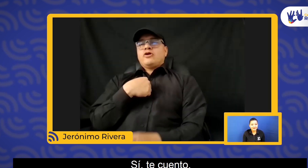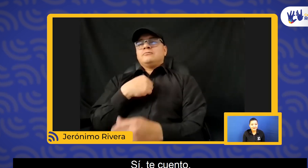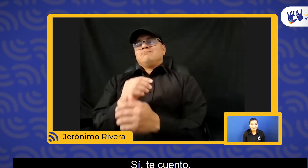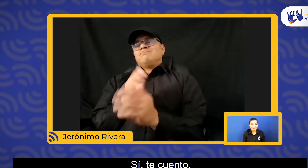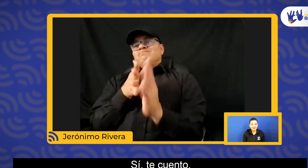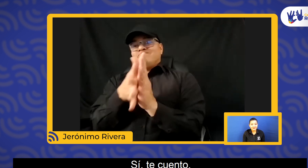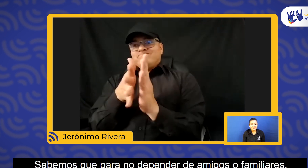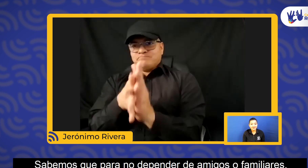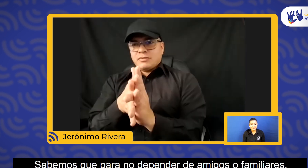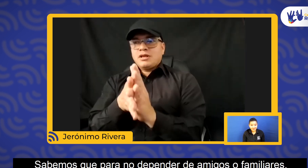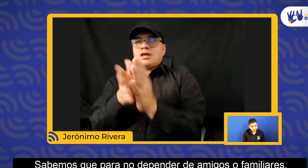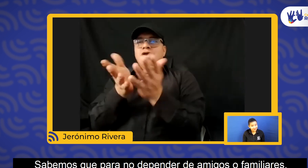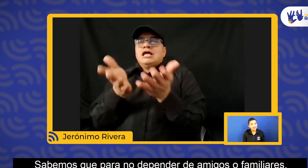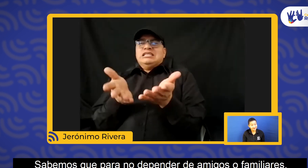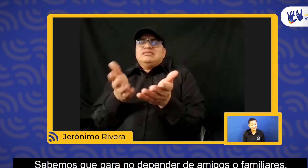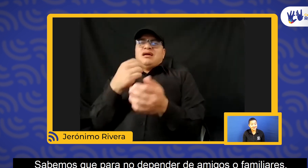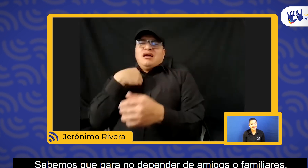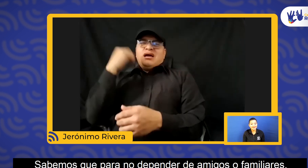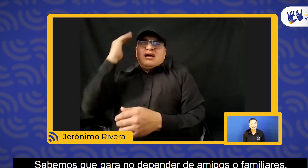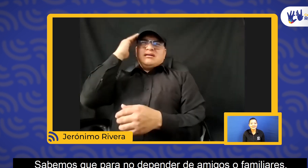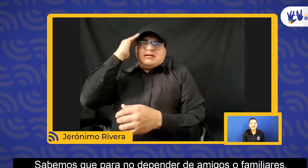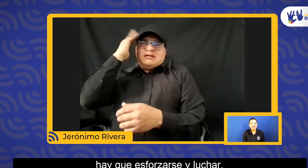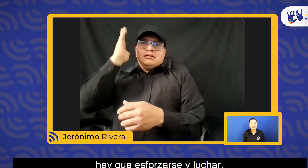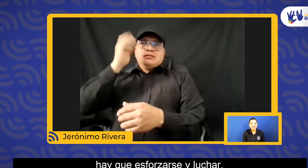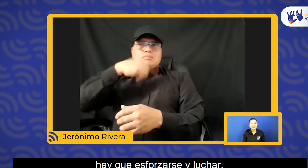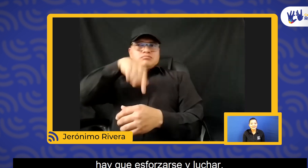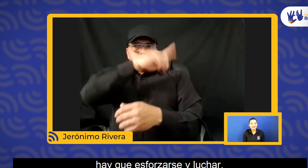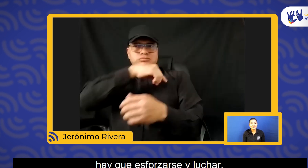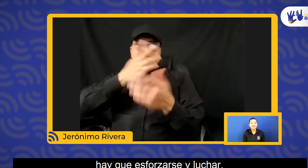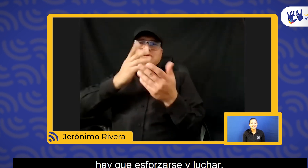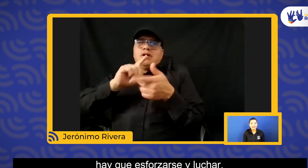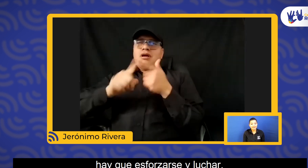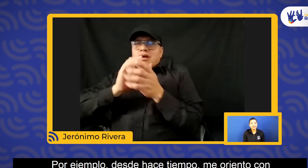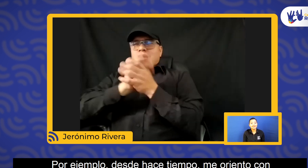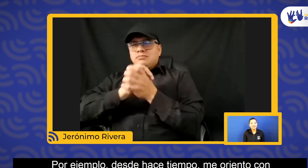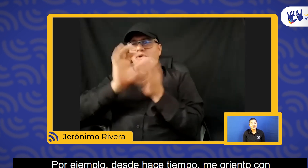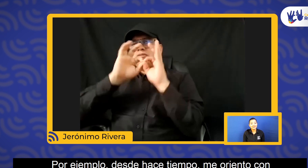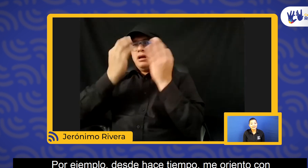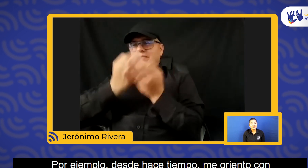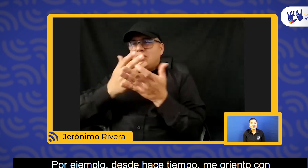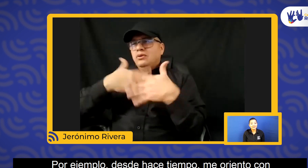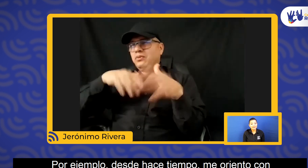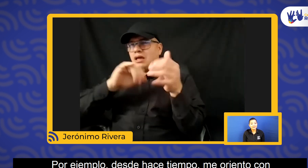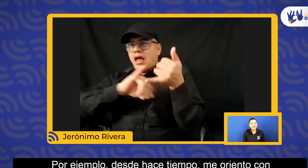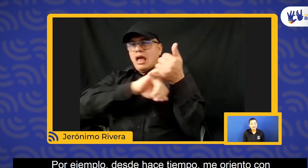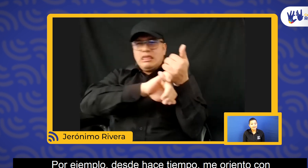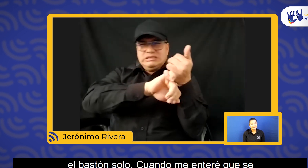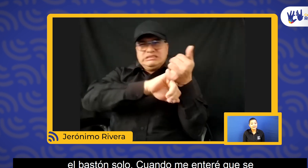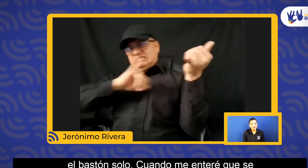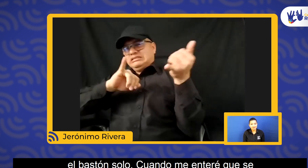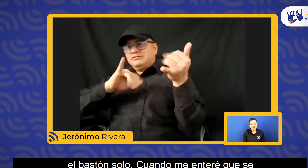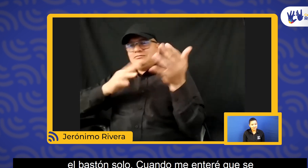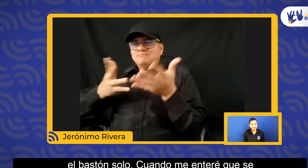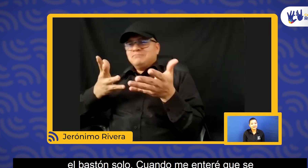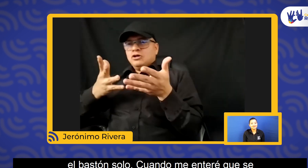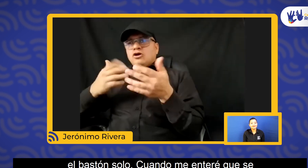Sí, te cuento. Sabemos que para no depender de amigos o familiares hay que esforzarse y luchar. Por ejemplo, desde hace tiempo me oriento con el